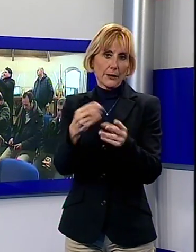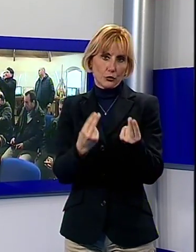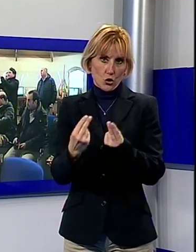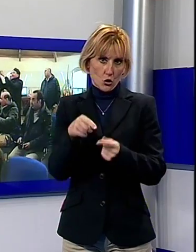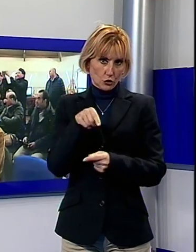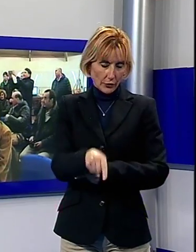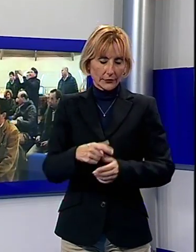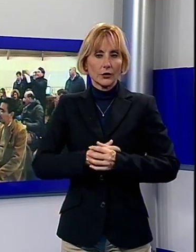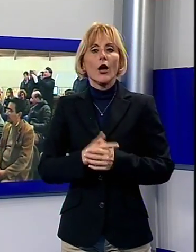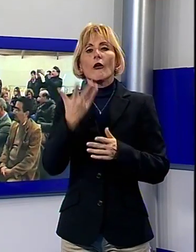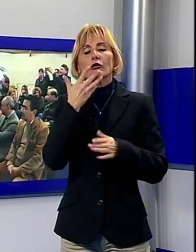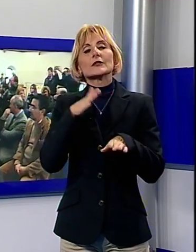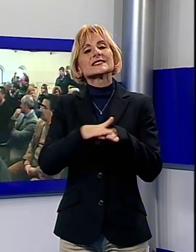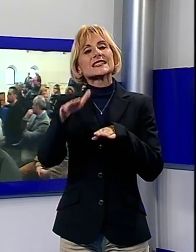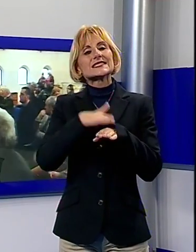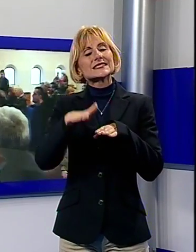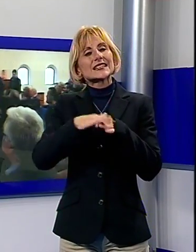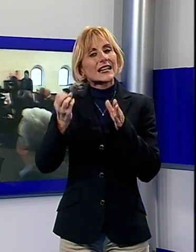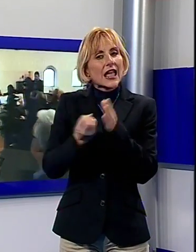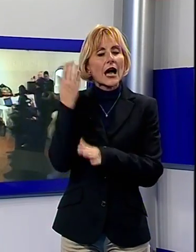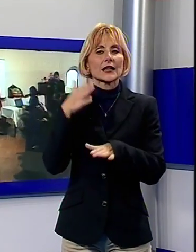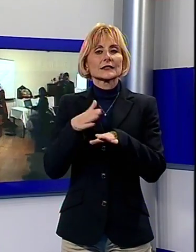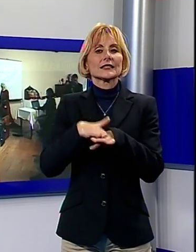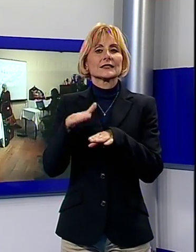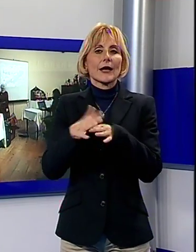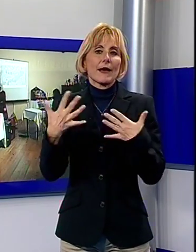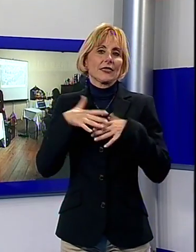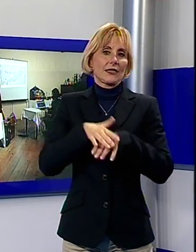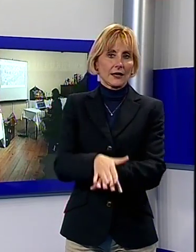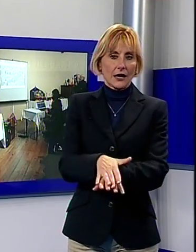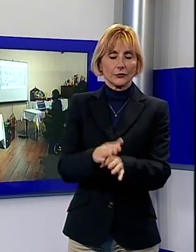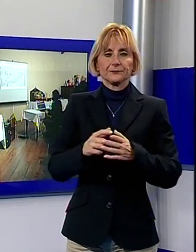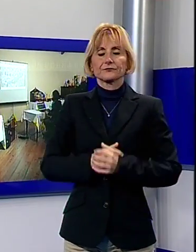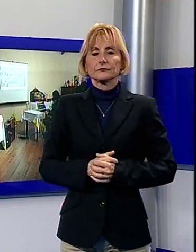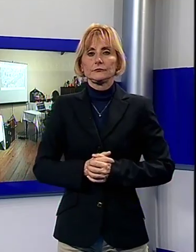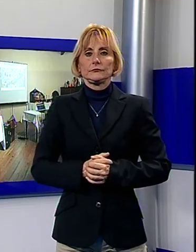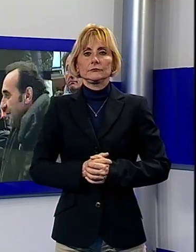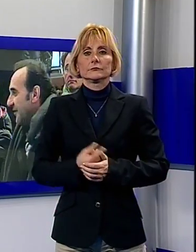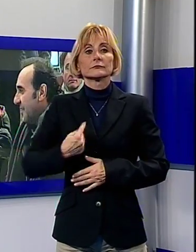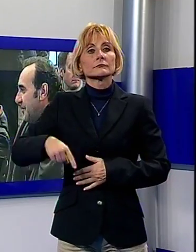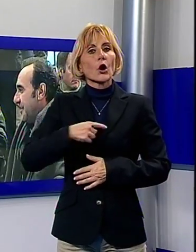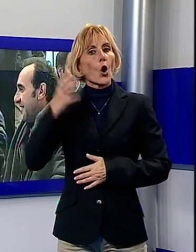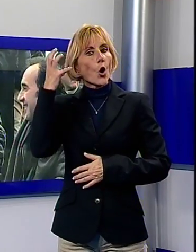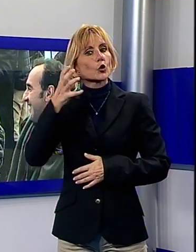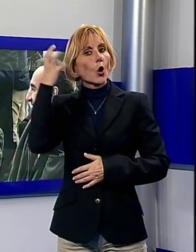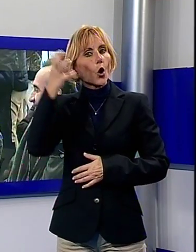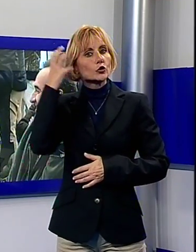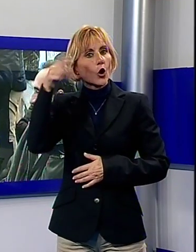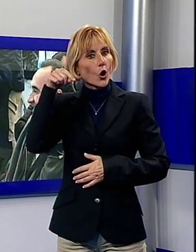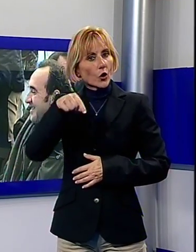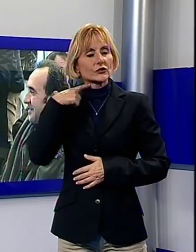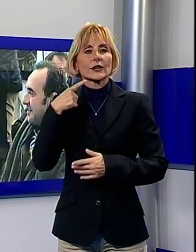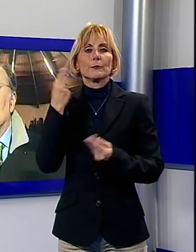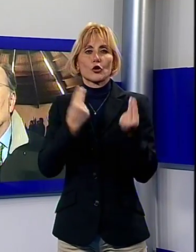per creare un sistema di gestione integrato dei beni culturali della Garfagnana. Siamo orgogliosi di potergli mostrare questo che abbiamo